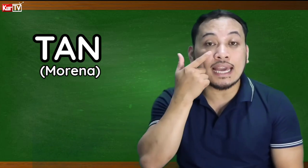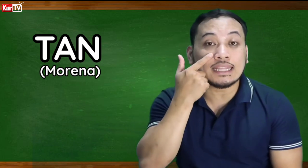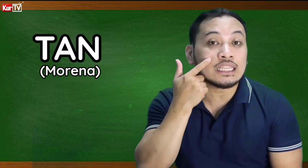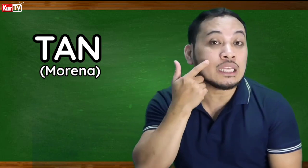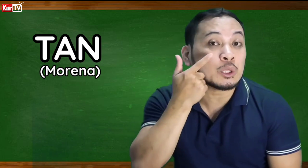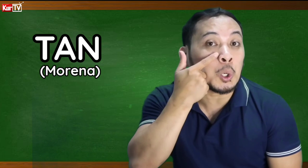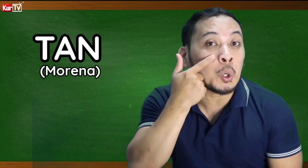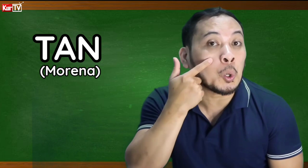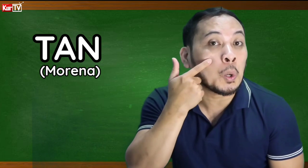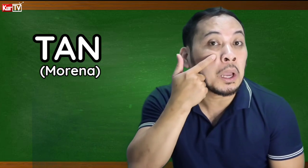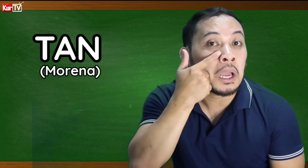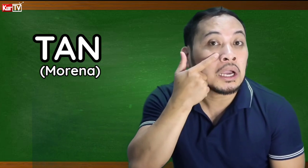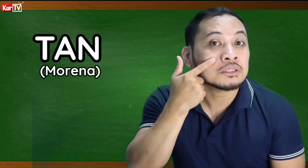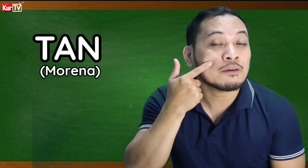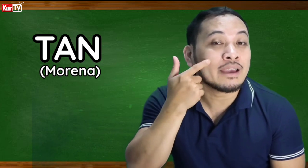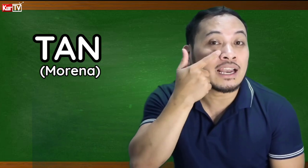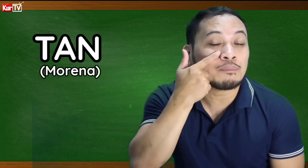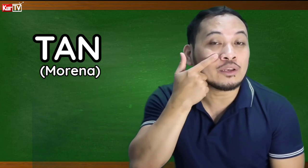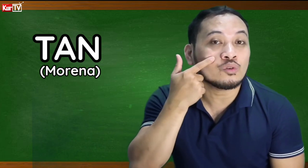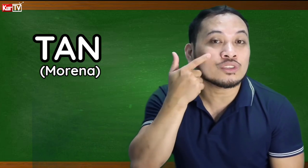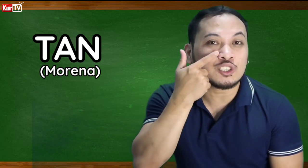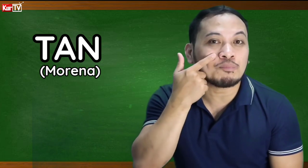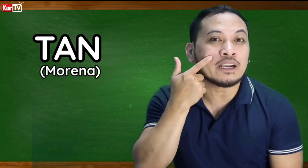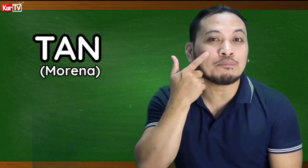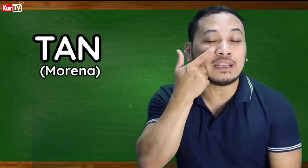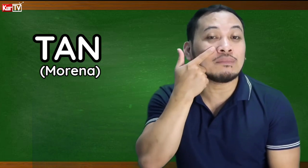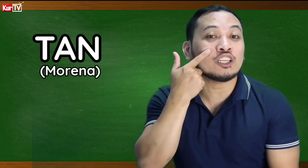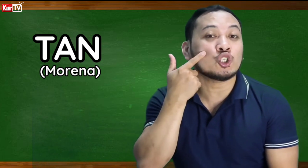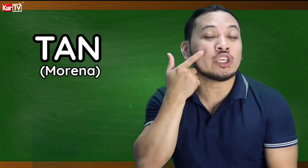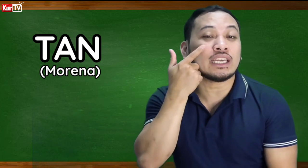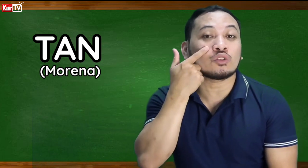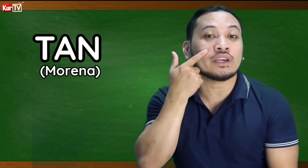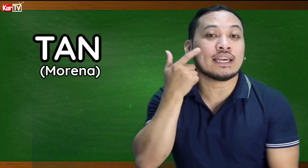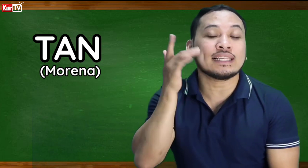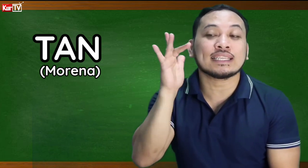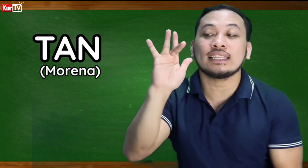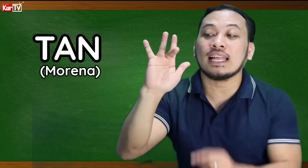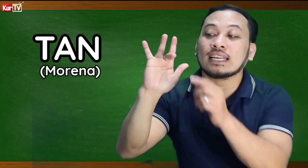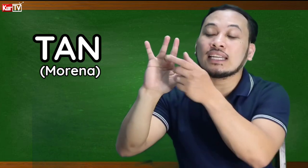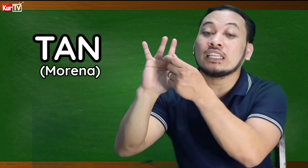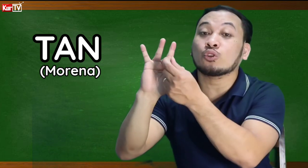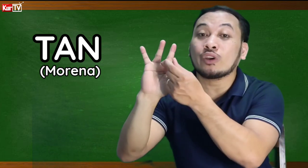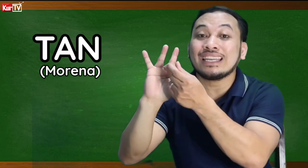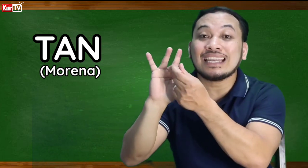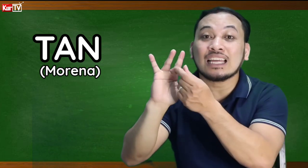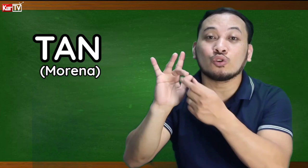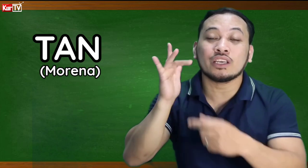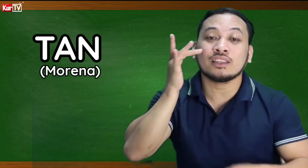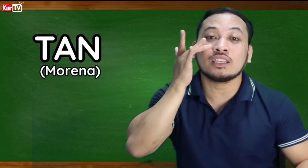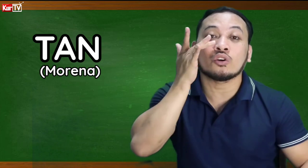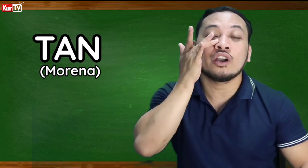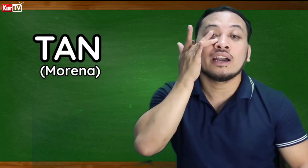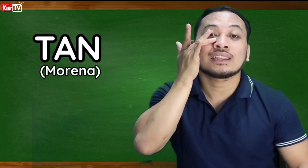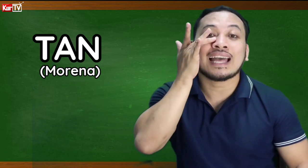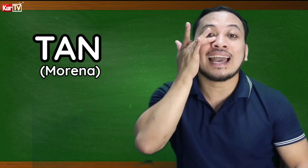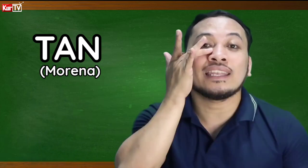ating dito oh so, may harapan nung part pa rin ba ng cheek ito, ayan i-slide lang natin itong hinlalato na yung dito tan